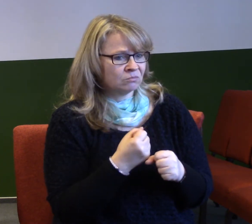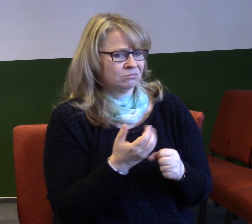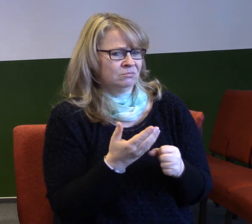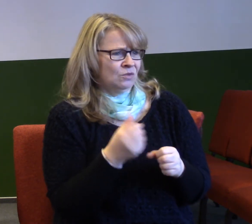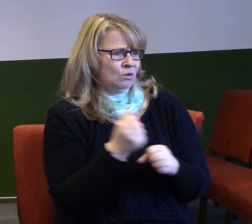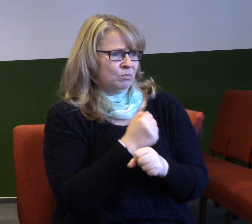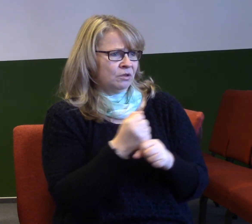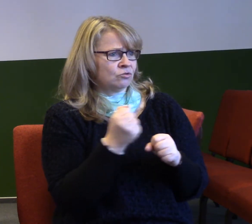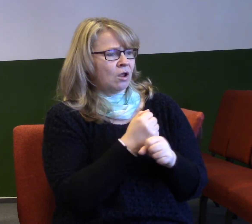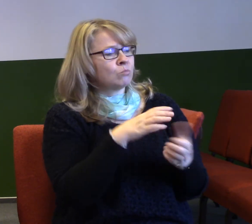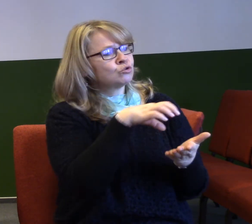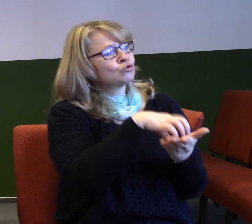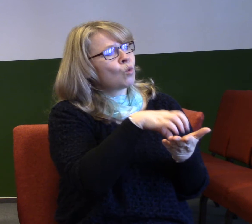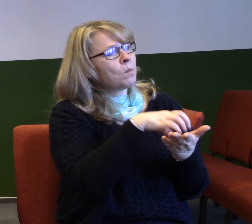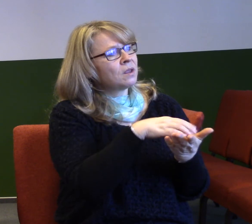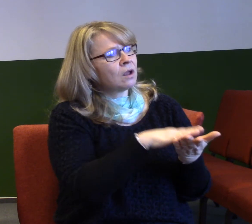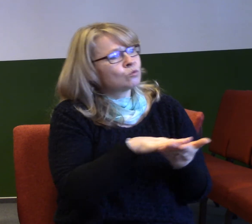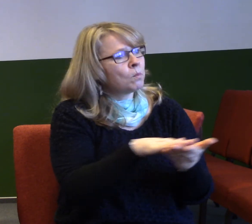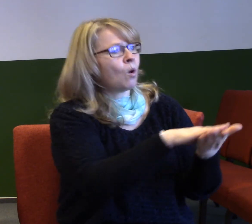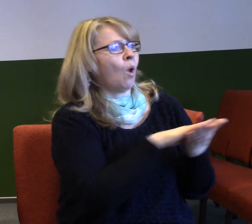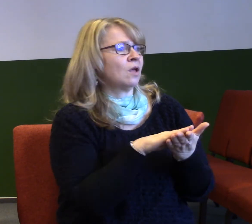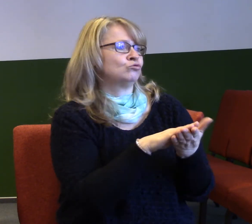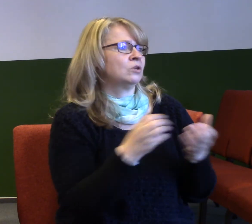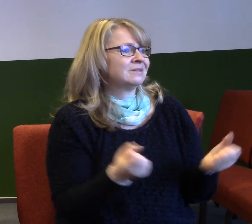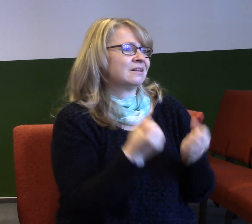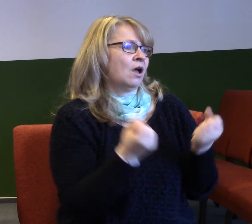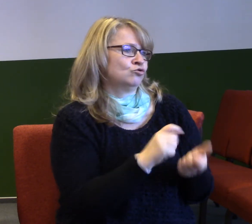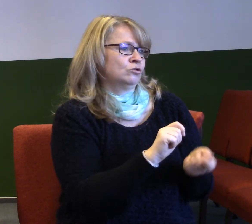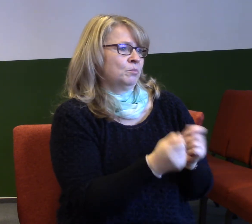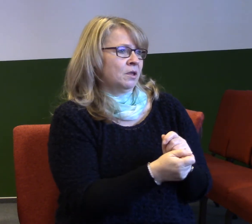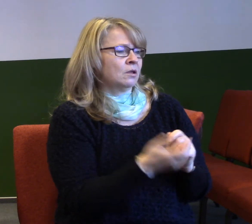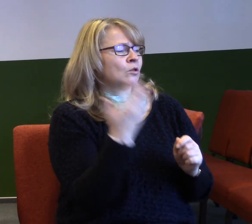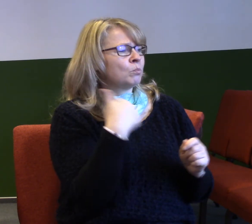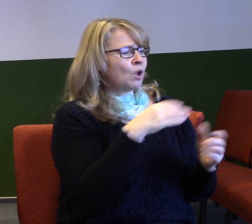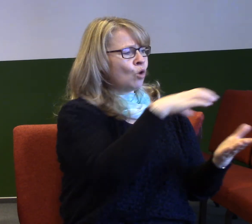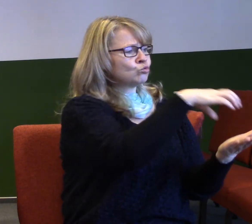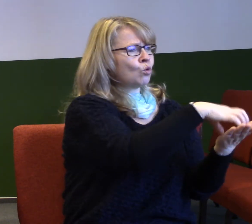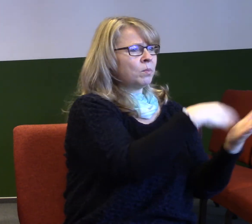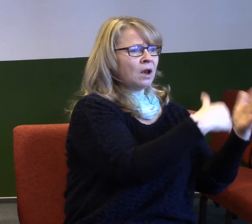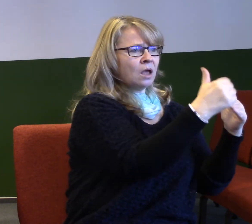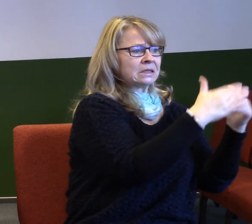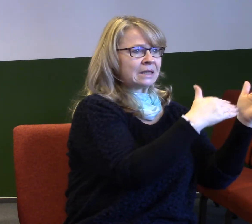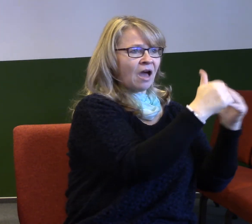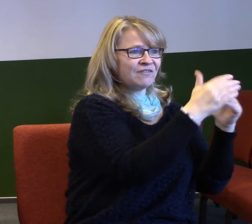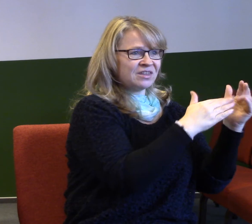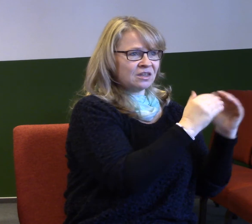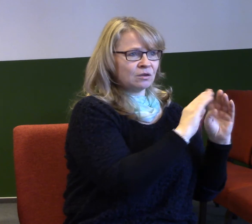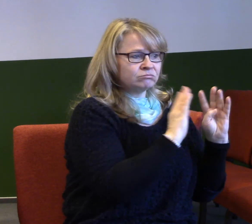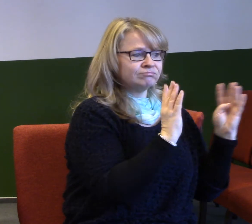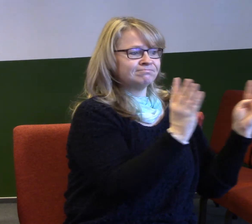to ten obraz toho příběhu, kdy všichni ti stavitelé a všichni ti zapojení, jejíž jména jsou v